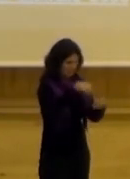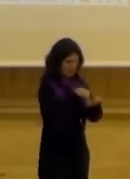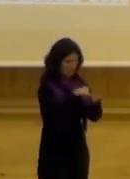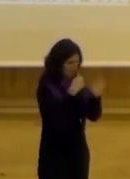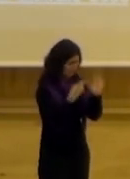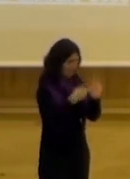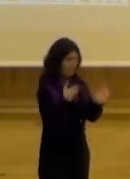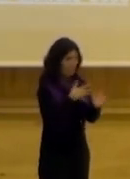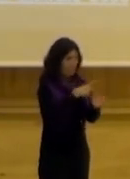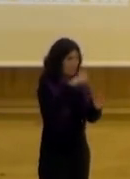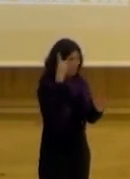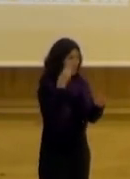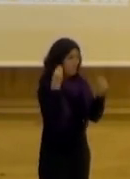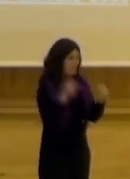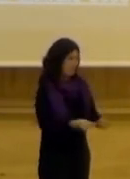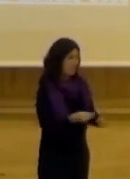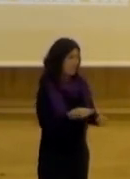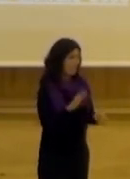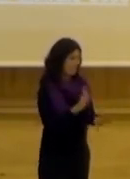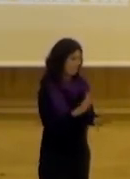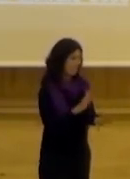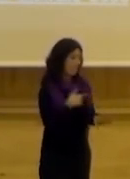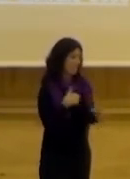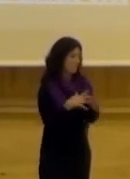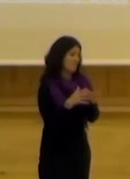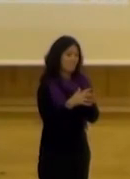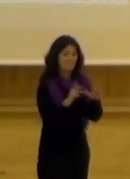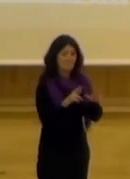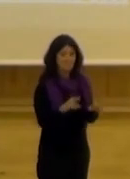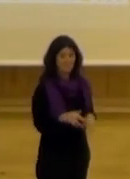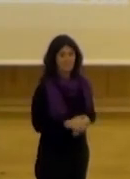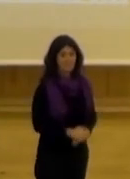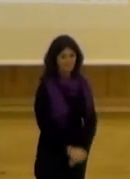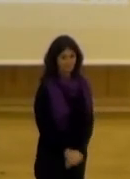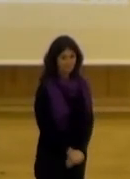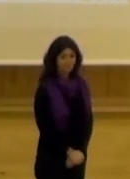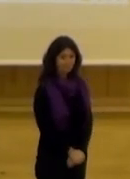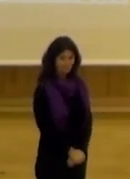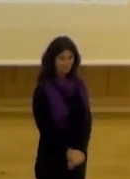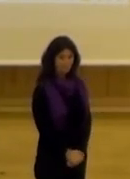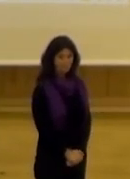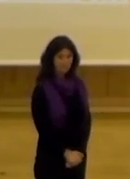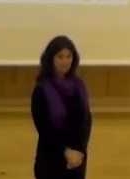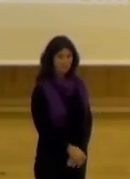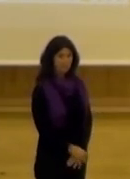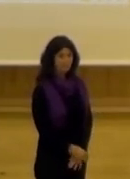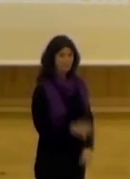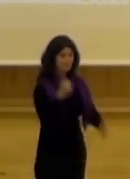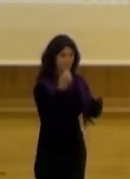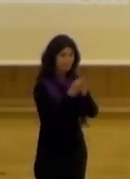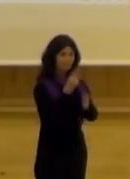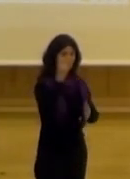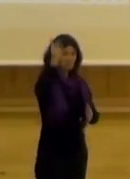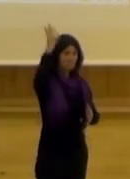planes de Madrid haya más involucramiento pero ese es el deseo gracias gracias bueno